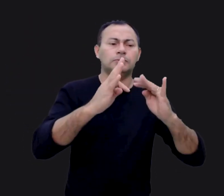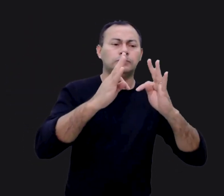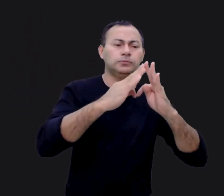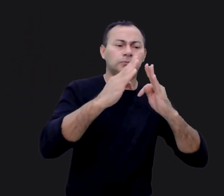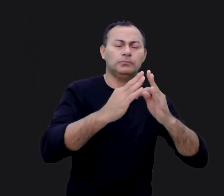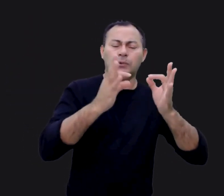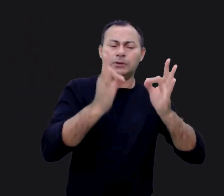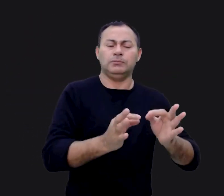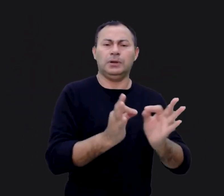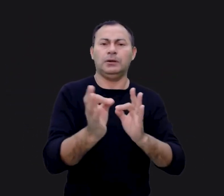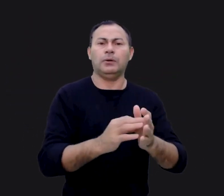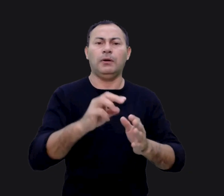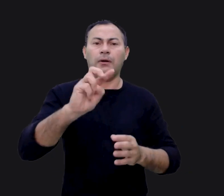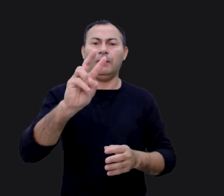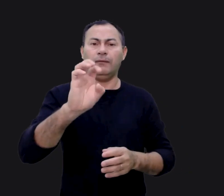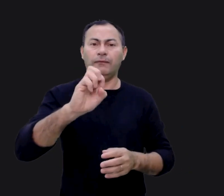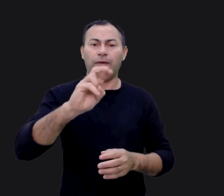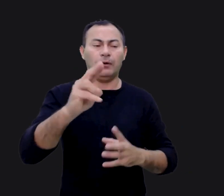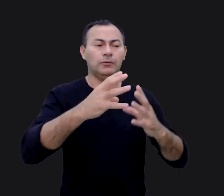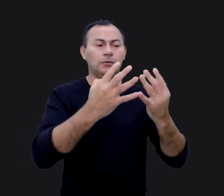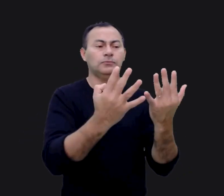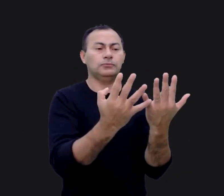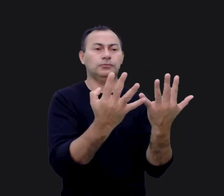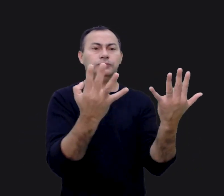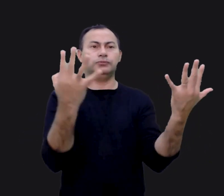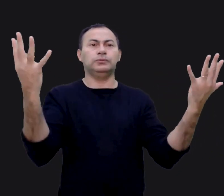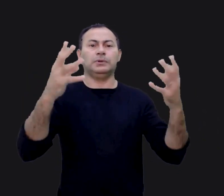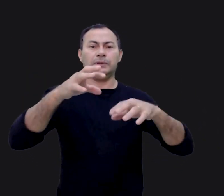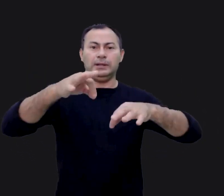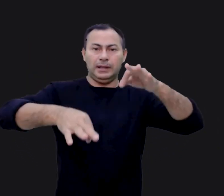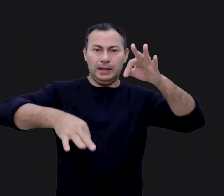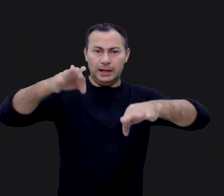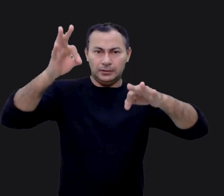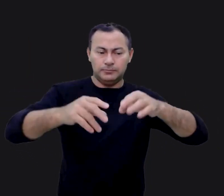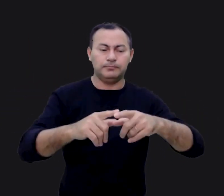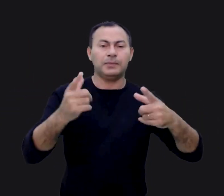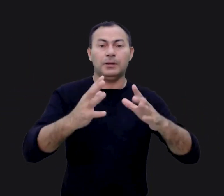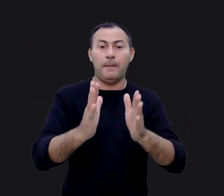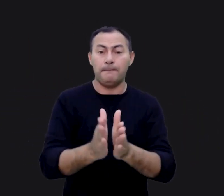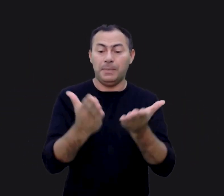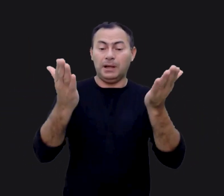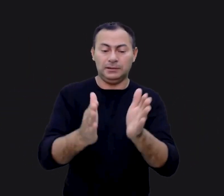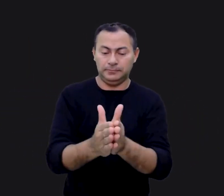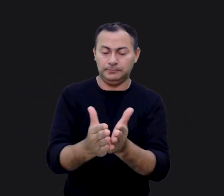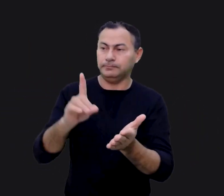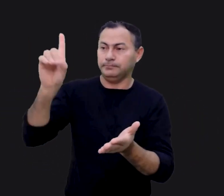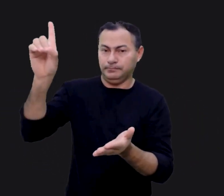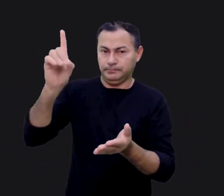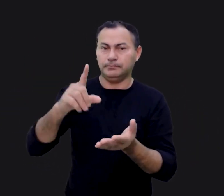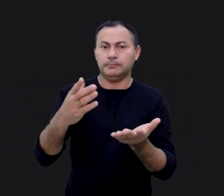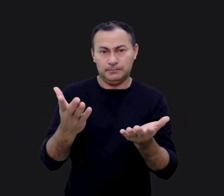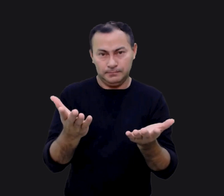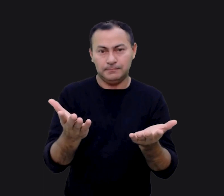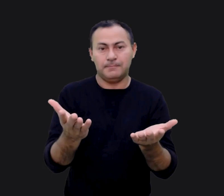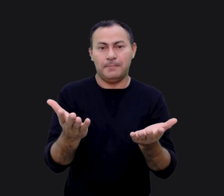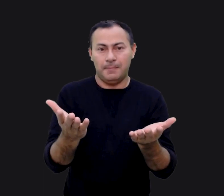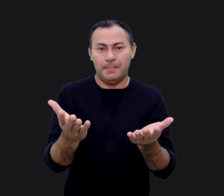lá estava o véu, grande como uma cortina de teatro. Este é um dos grandes milagres da Bíblia, que frequentemente, como